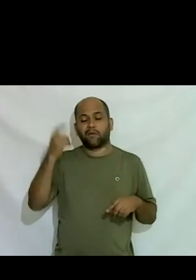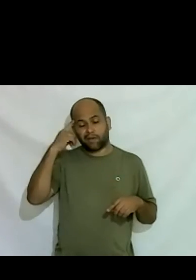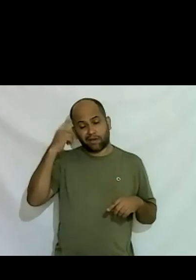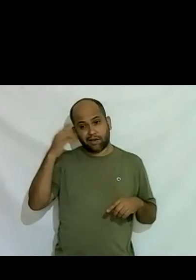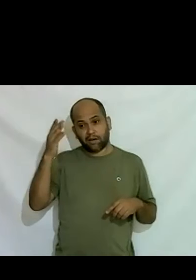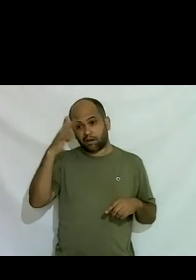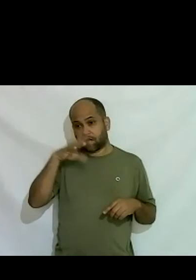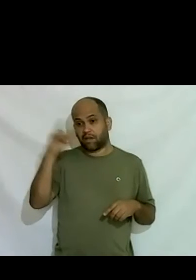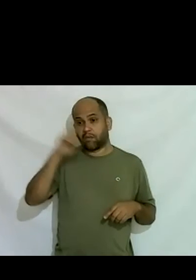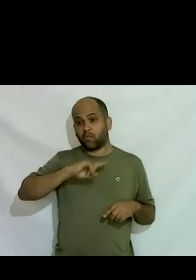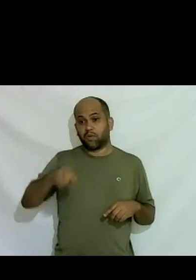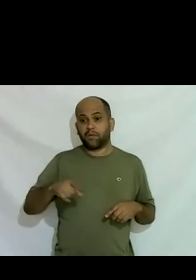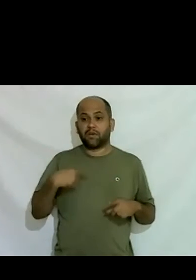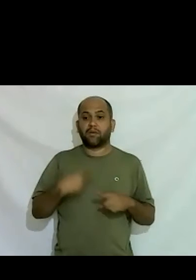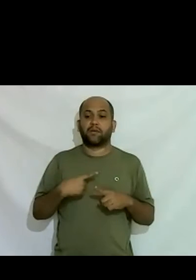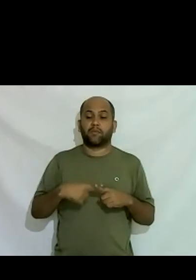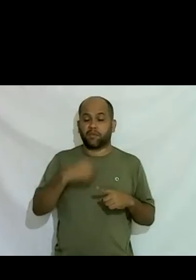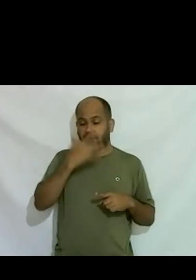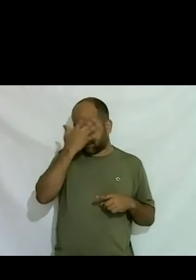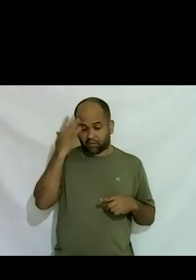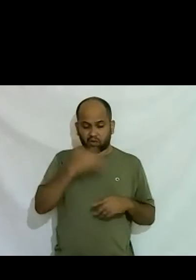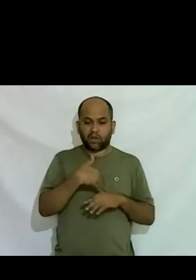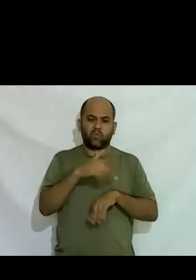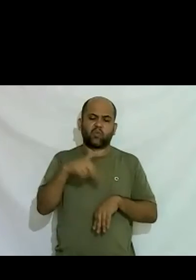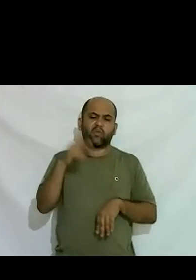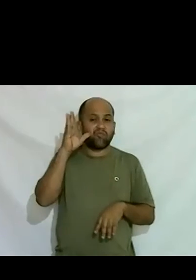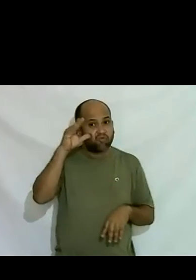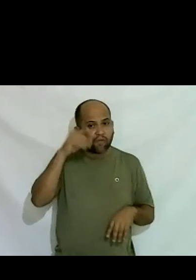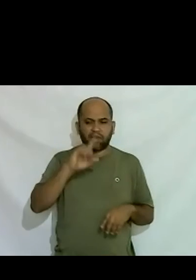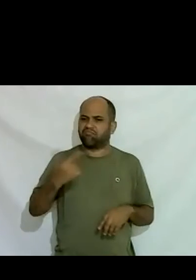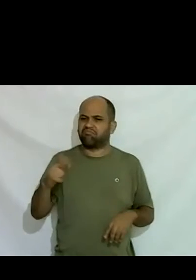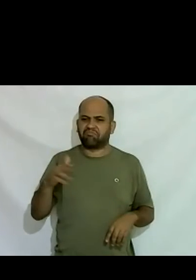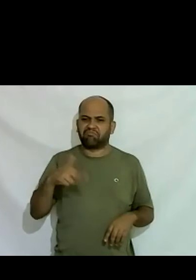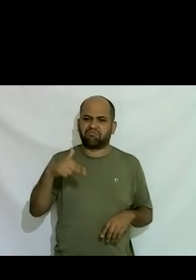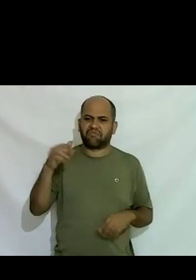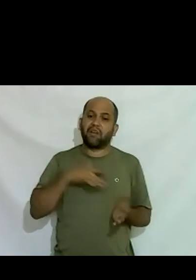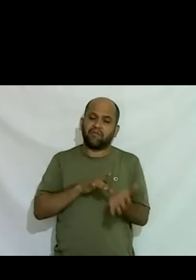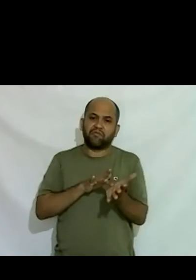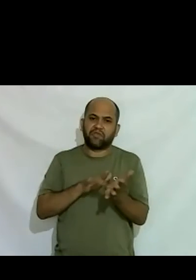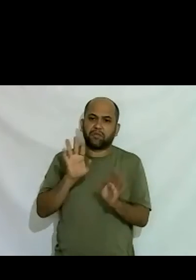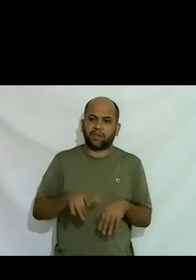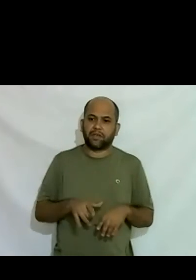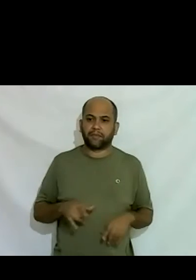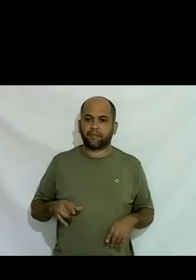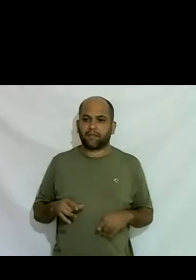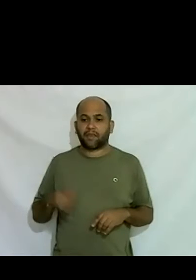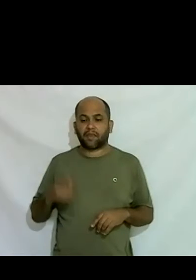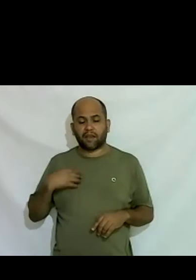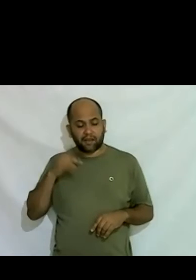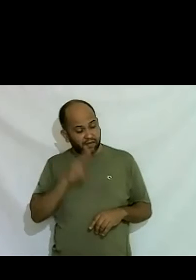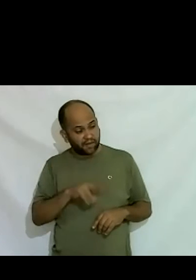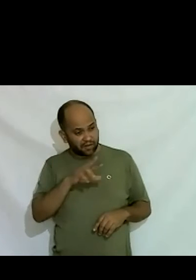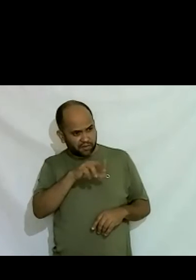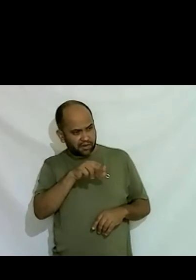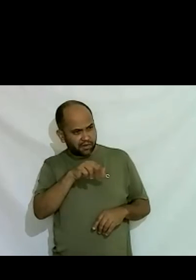mais não mas por um bom tempo ninguém desconfiava eu via minha irmã minha madrasta se maquiar pra